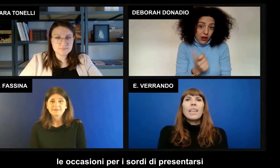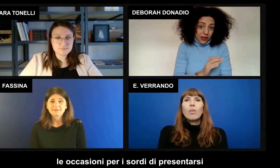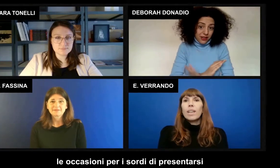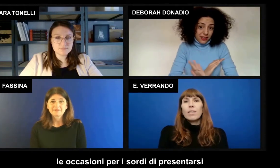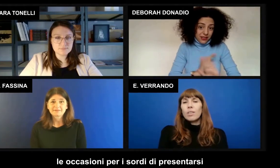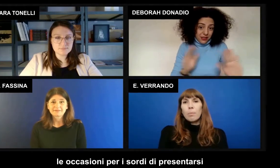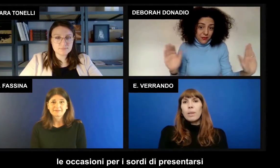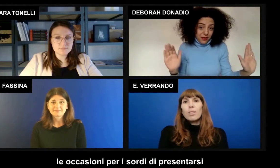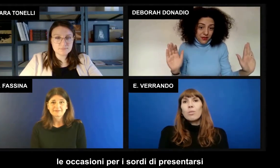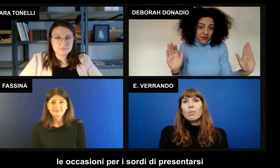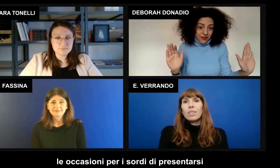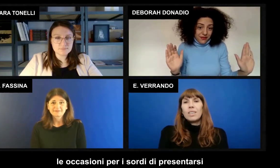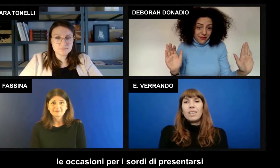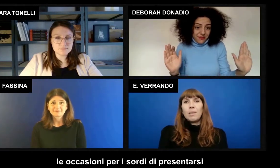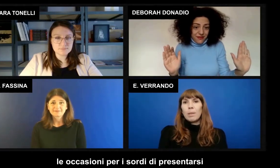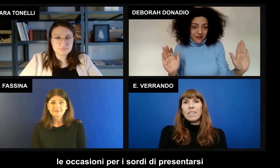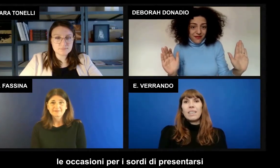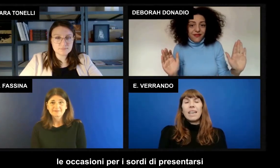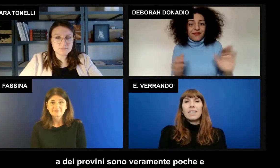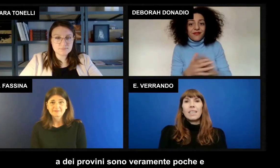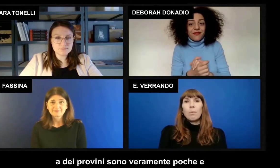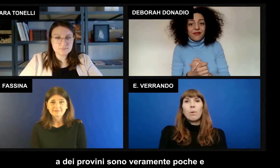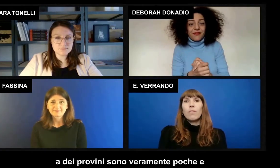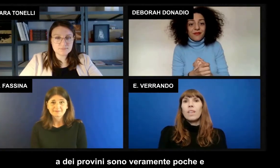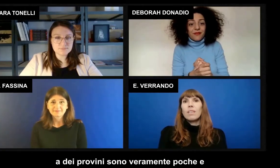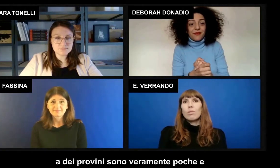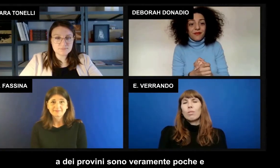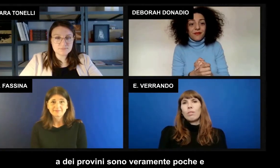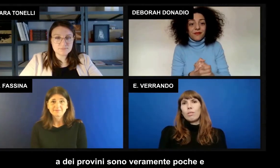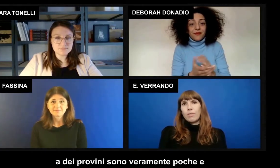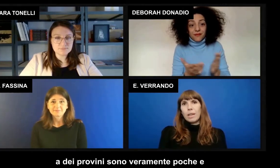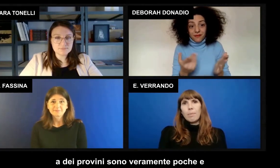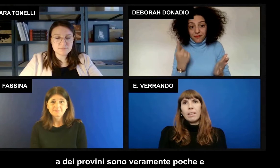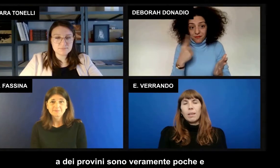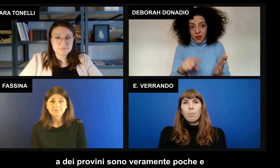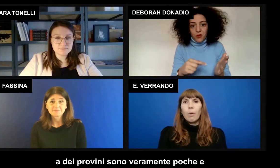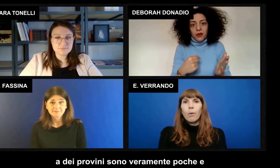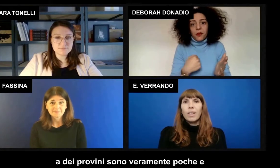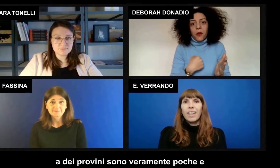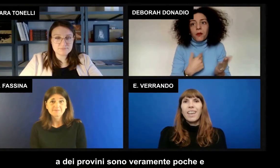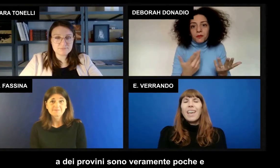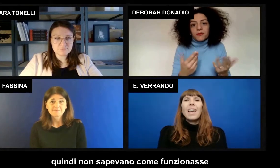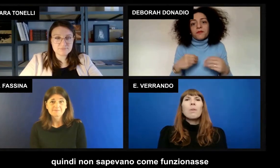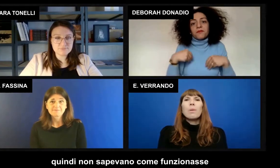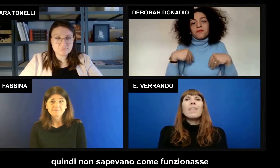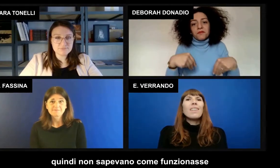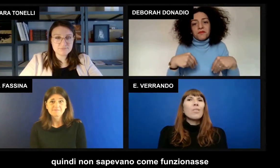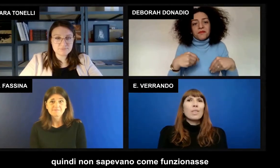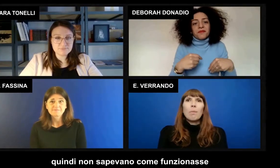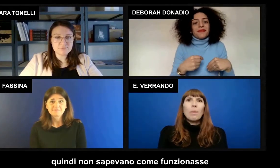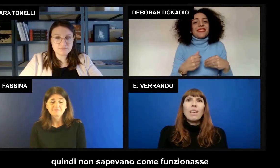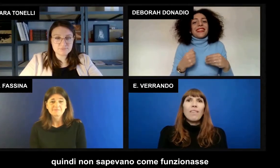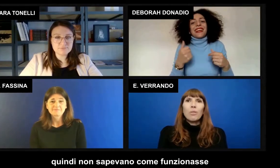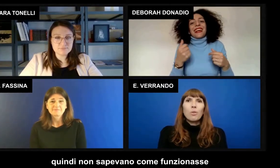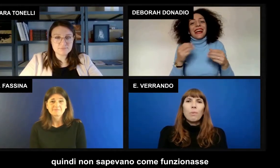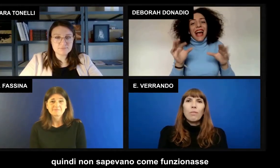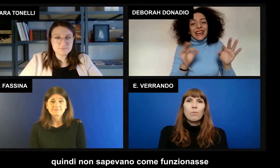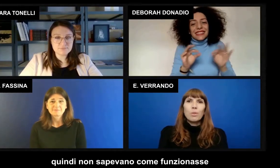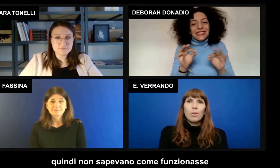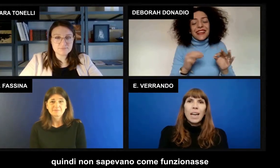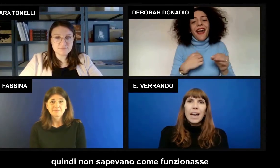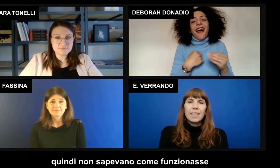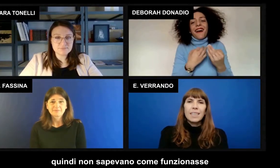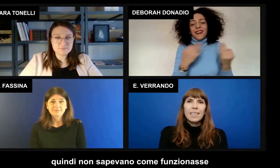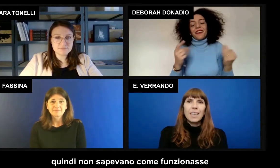Perché le occasioni per i sordi di presentarsi a dei provini sono veramente poche. E quindi non sapevano come